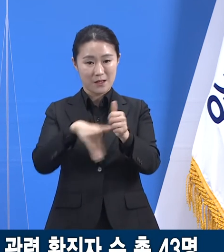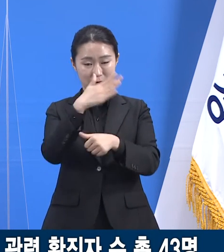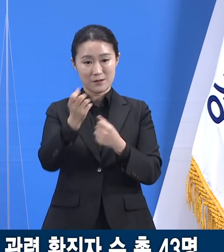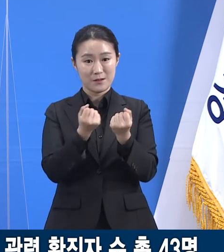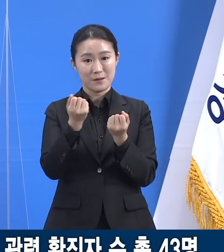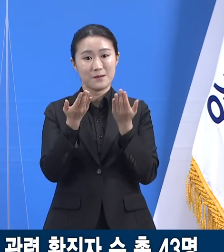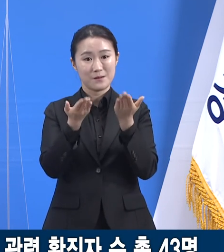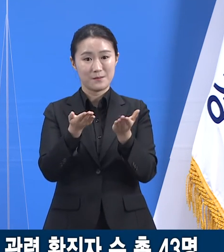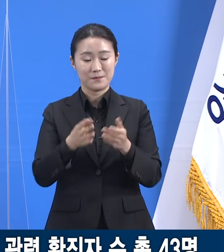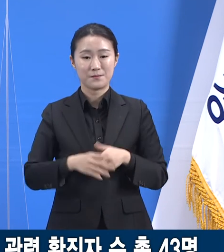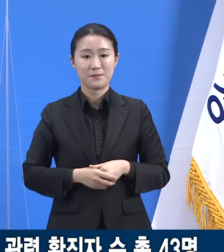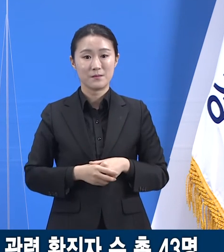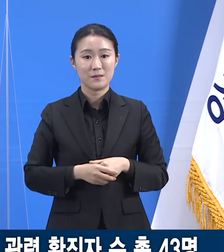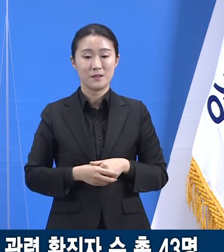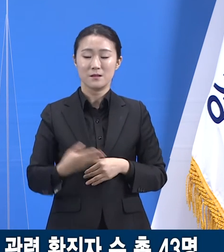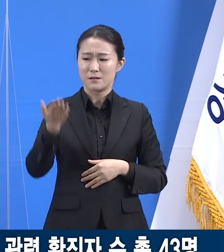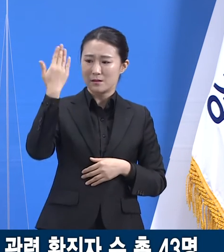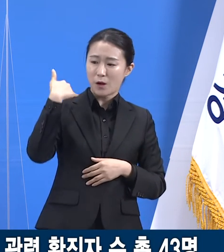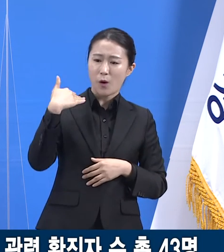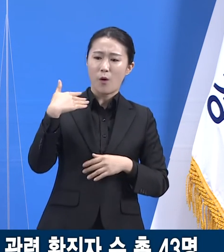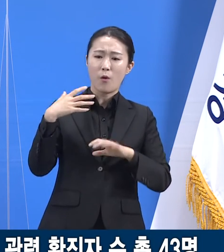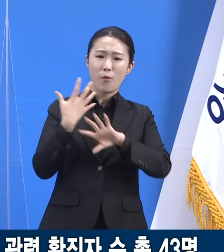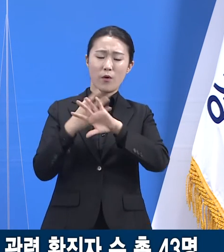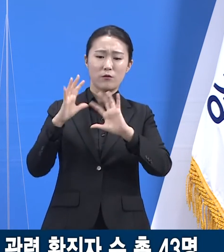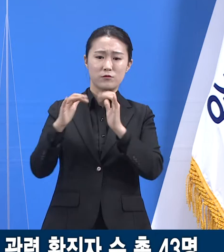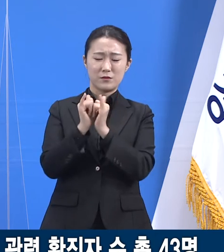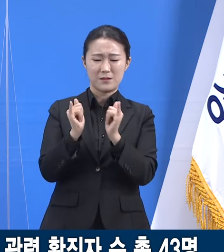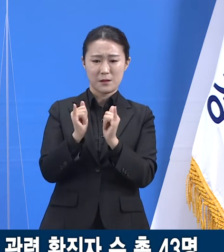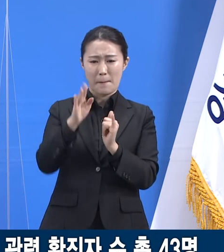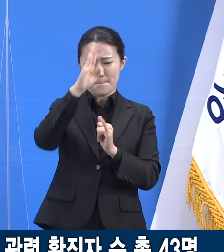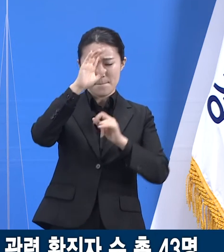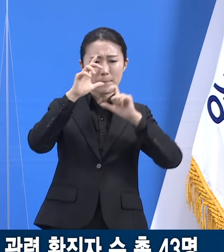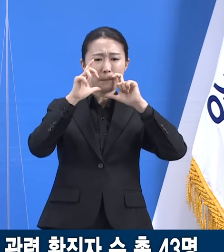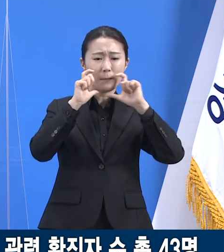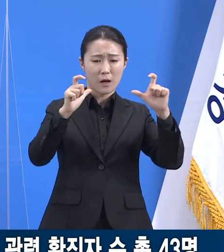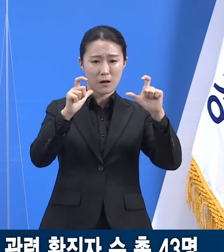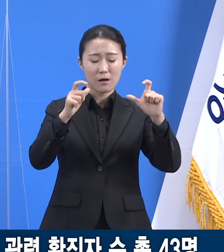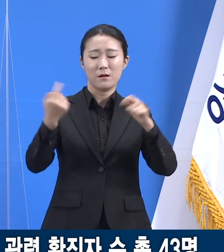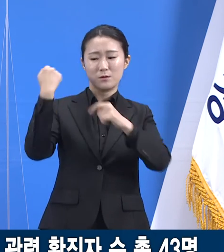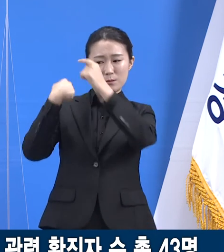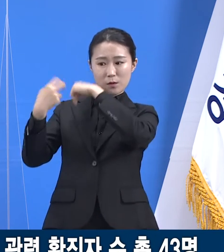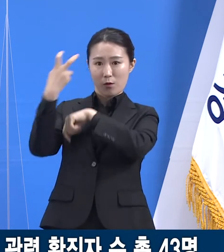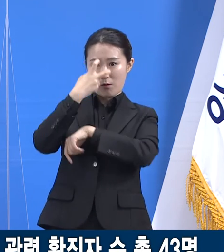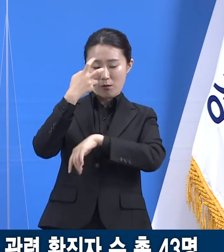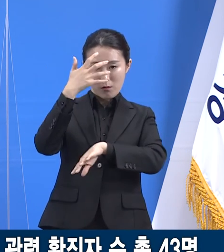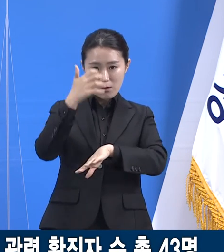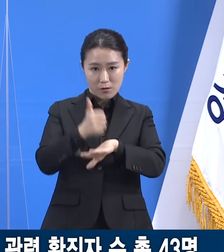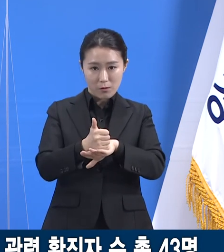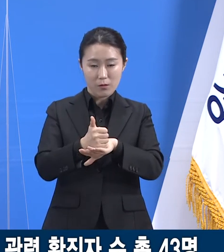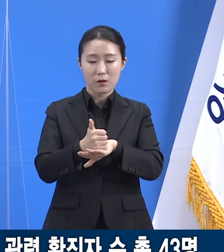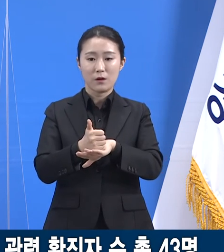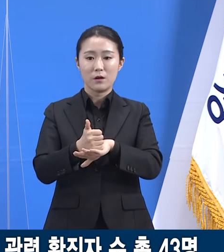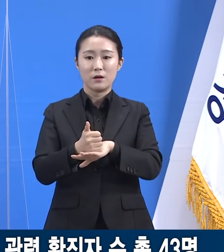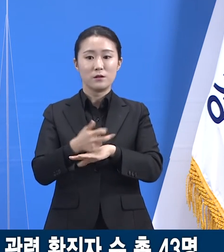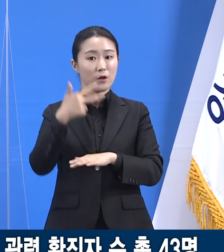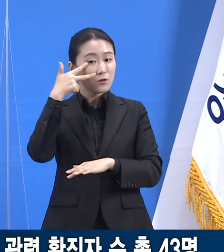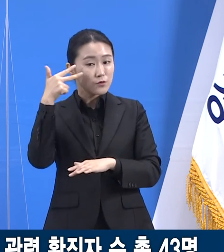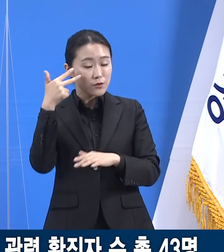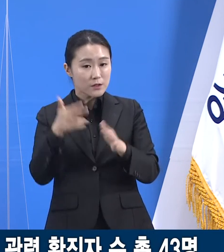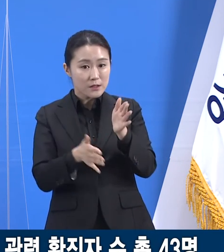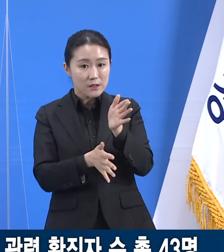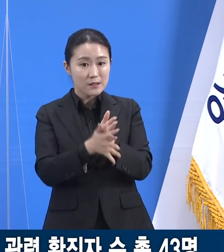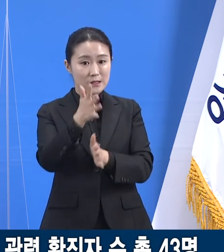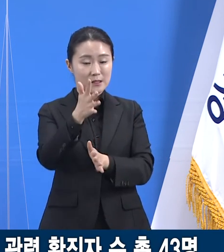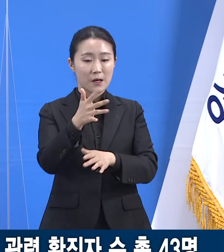확진 판정을 받아 역학조사를 실시하면서 여주시 소재 농산물 포장업체와의 연관성이